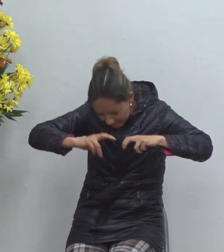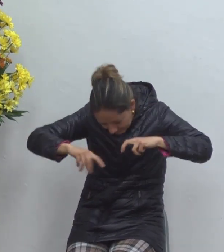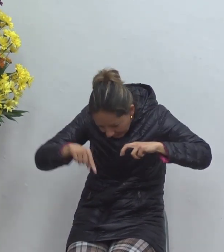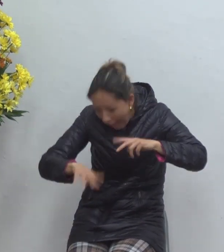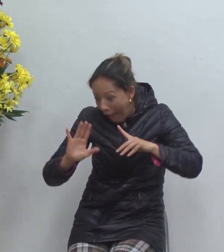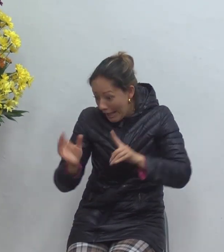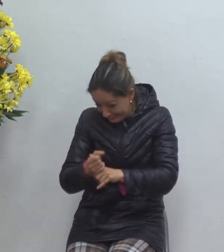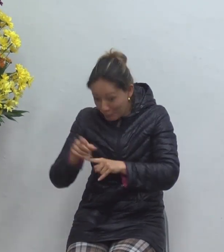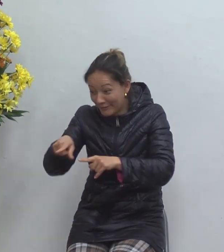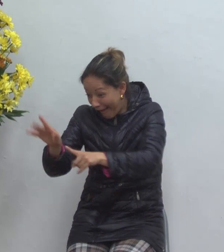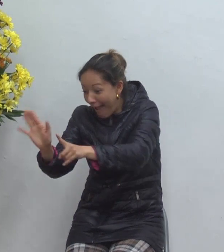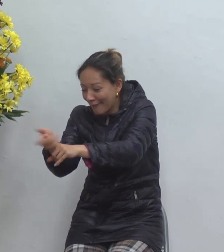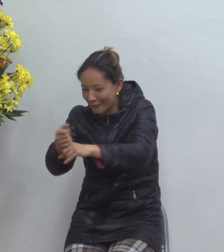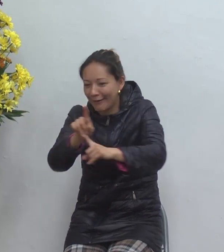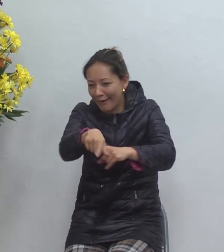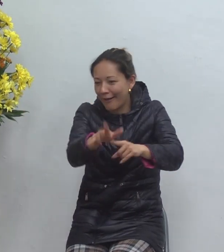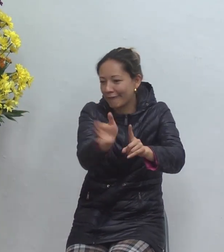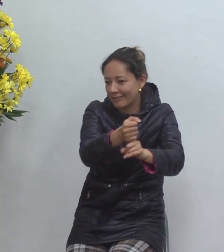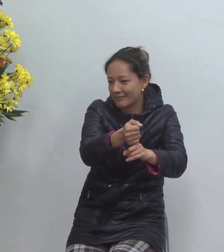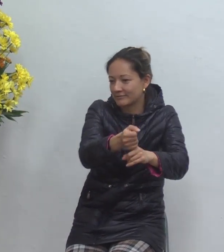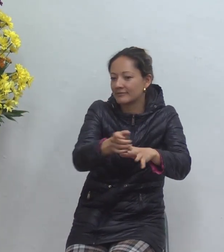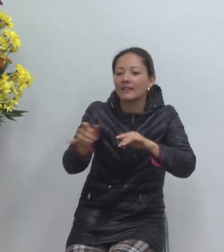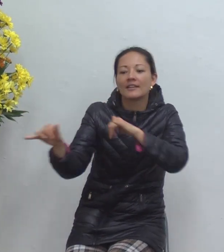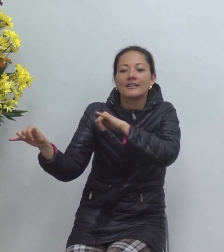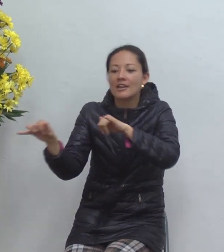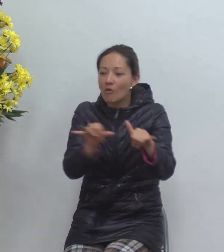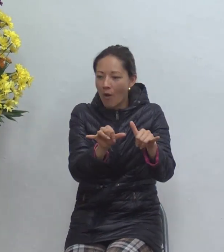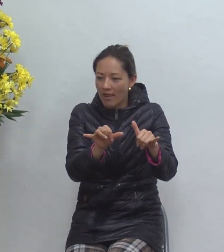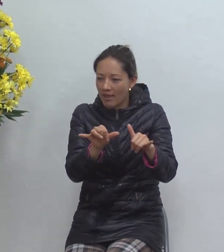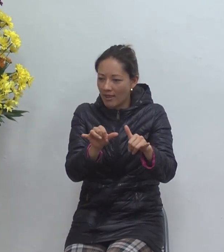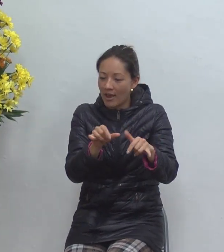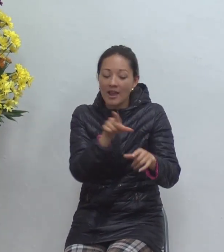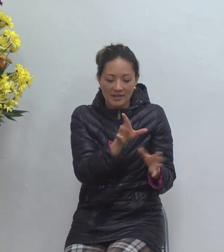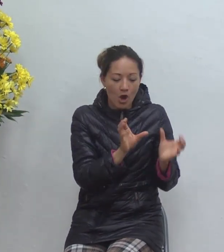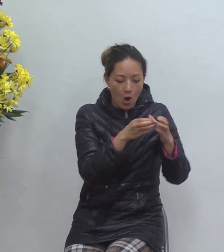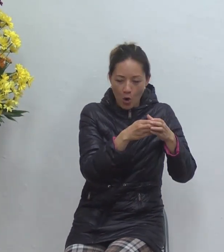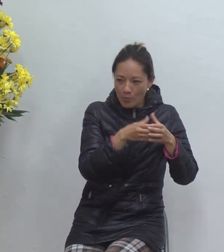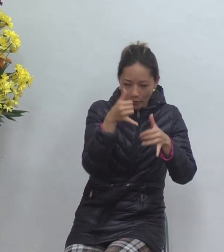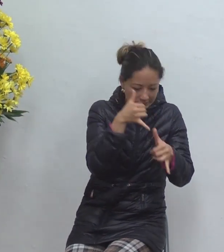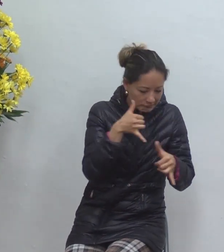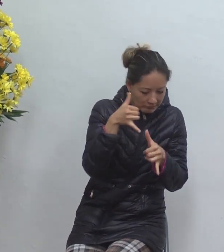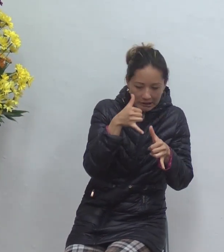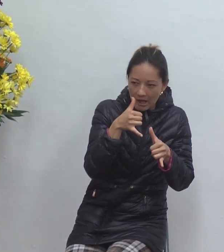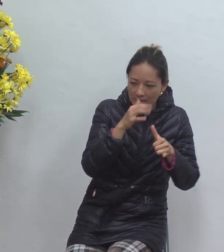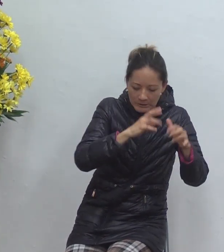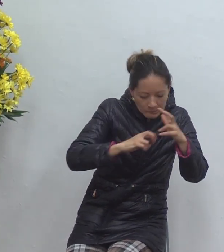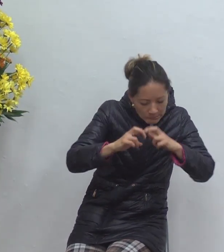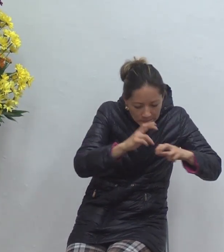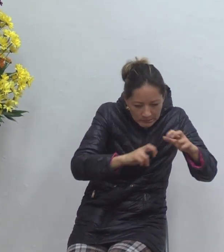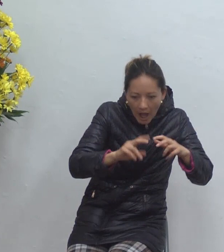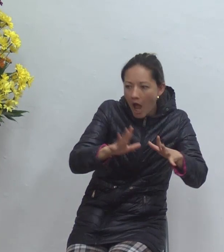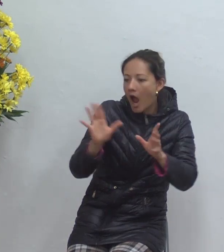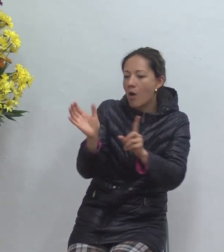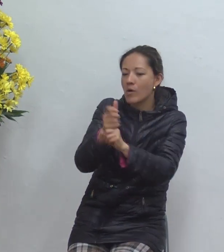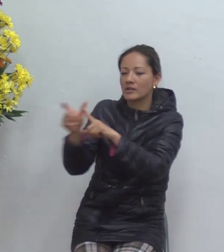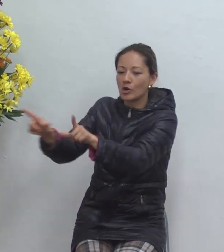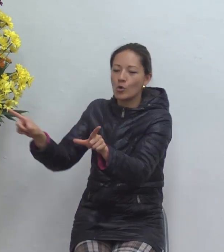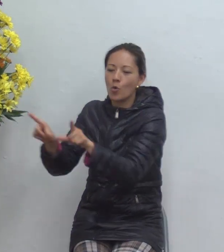ciencia bíblica mostrando el evangelio pero hoy en día todavía en las universidades sabe que se enseña